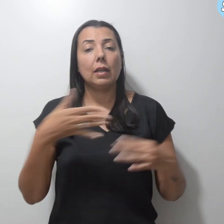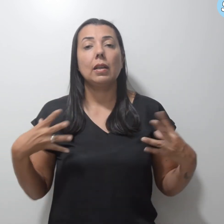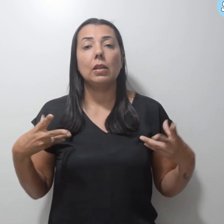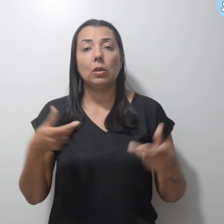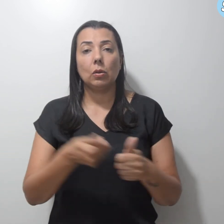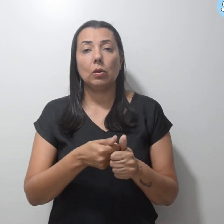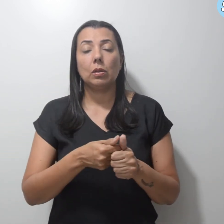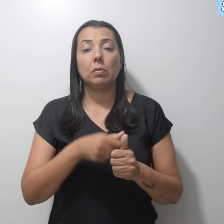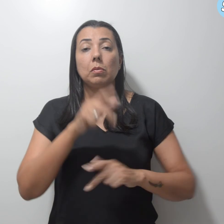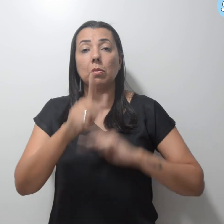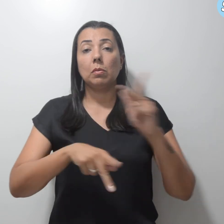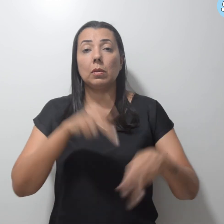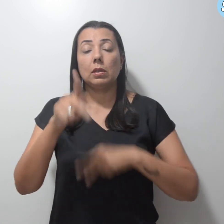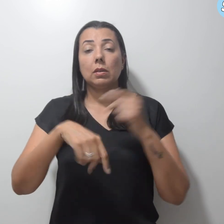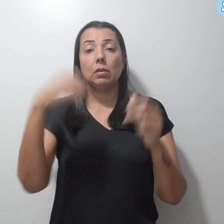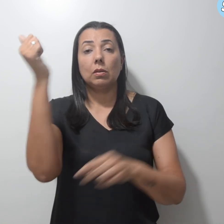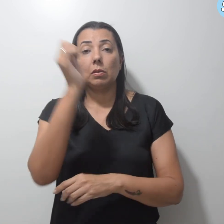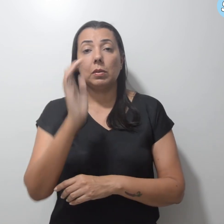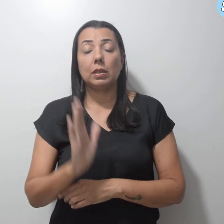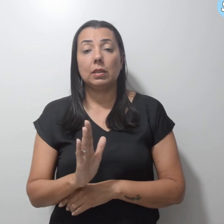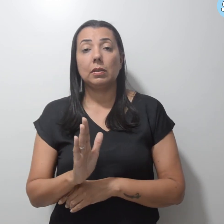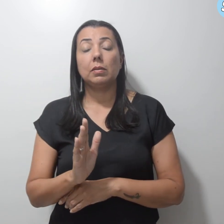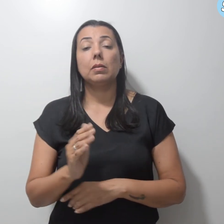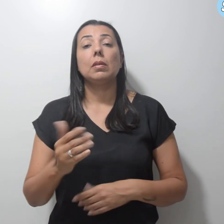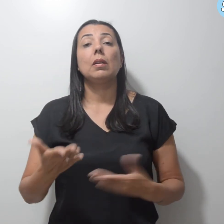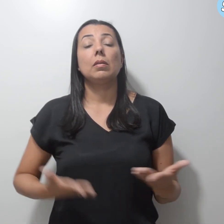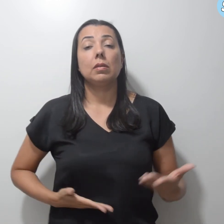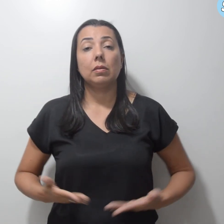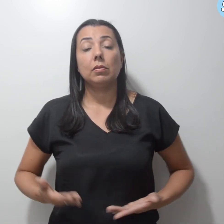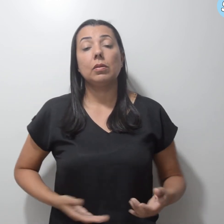brasileiros aos cargos públicos do Estado Nacional.